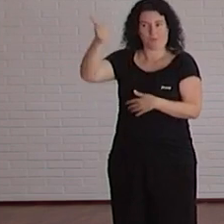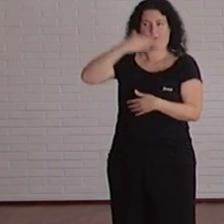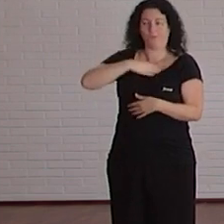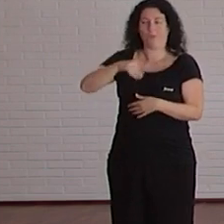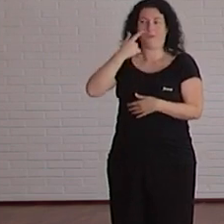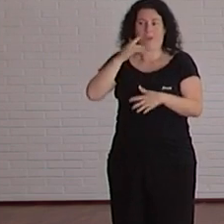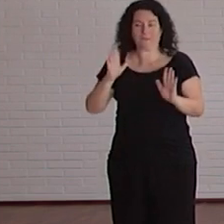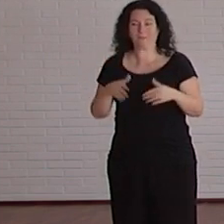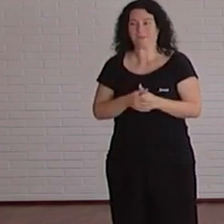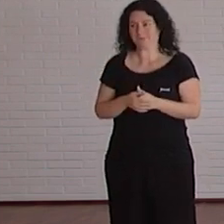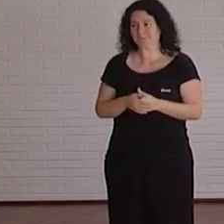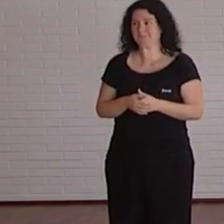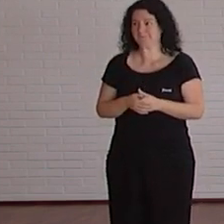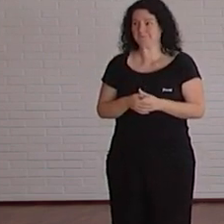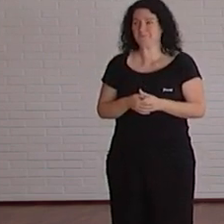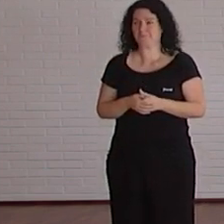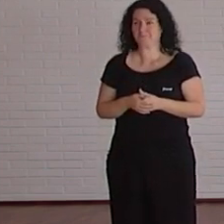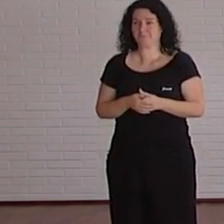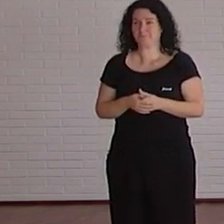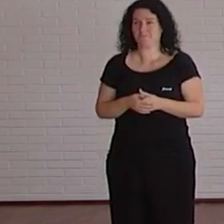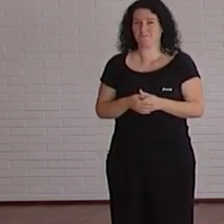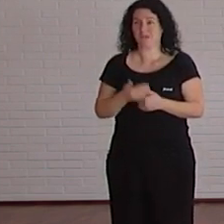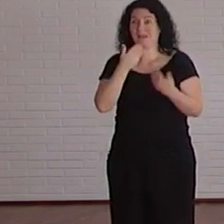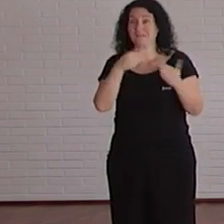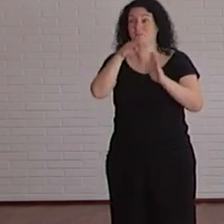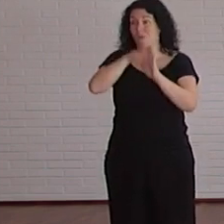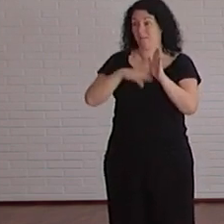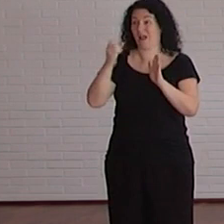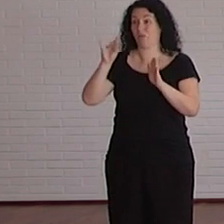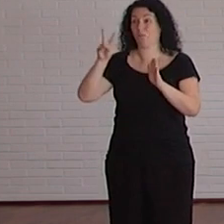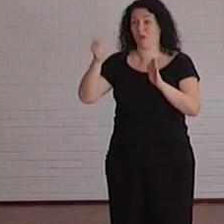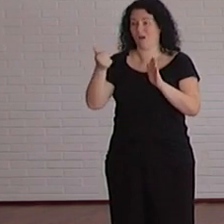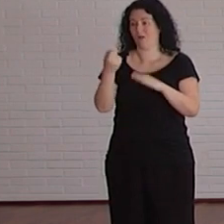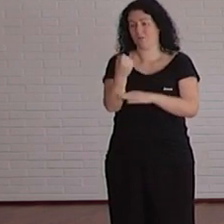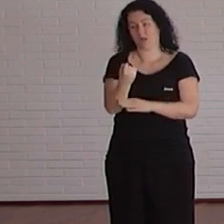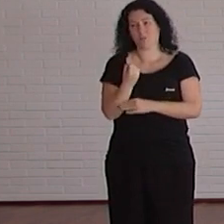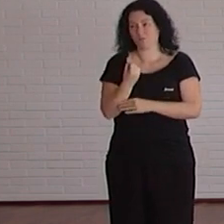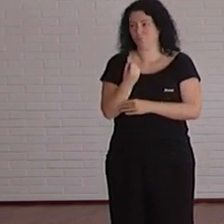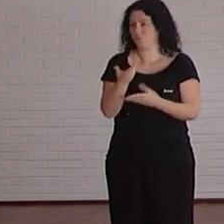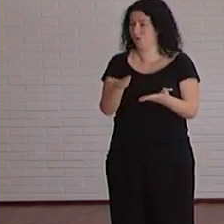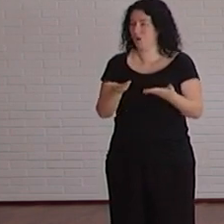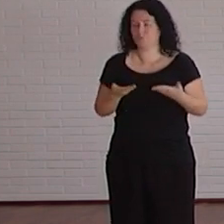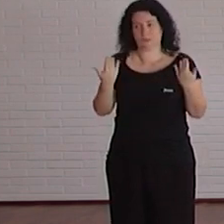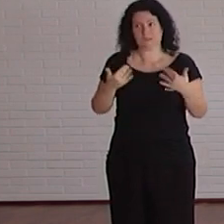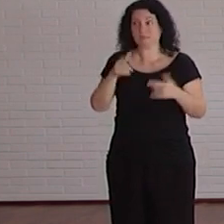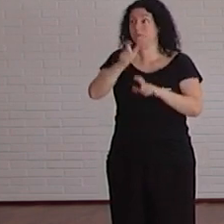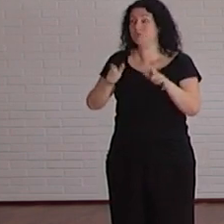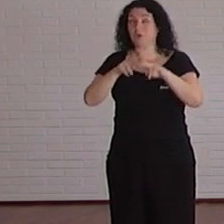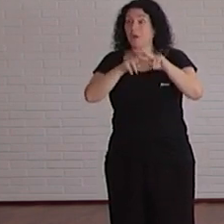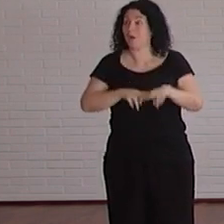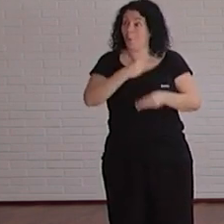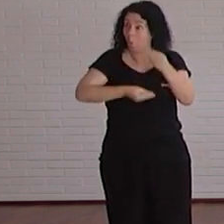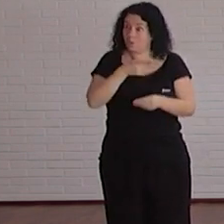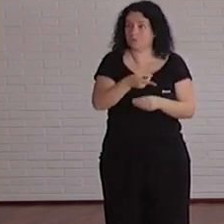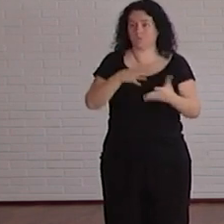accesibilidad y CADUA es una herramienta que está ayudando y hemos comprobado que quien la está utilizando se está adaptando genial a